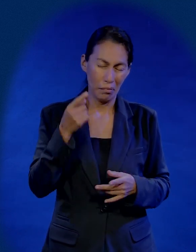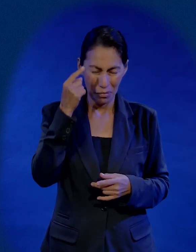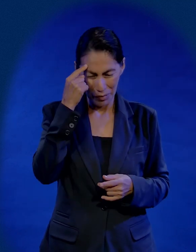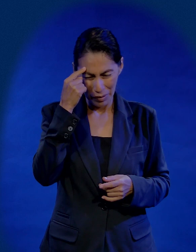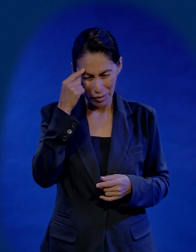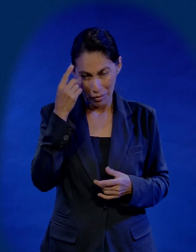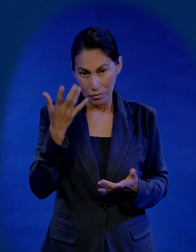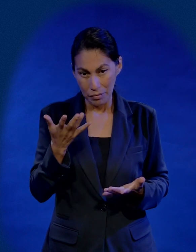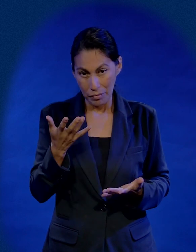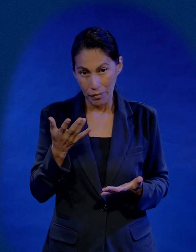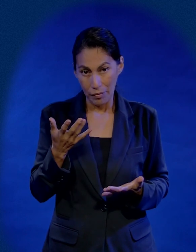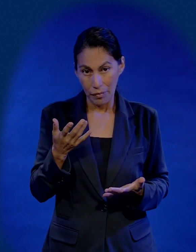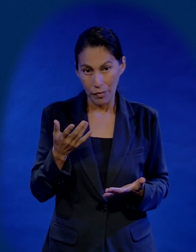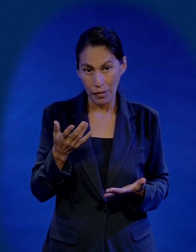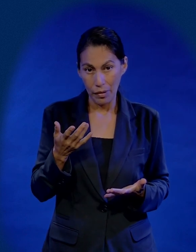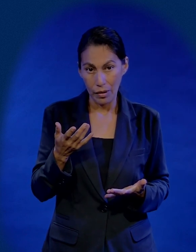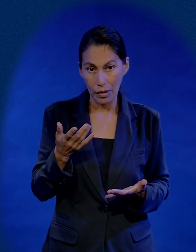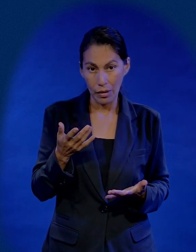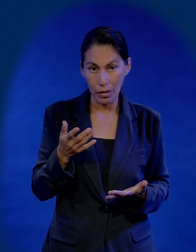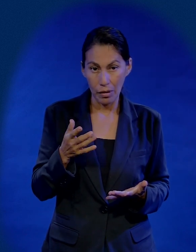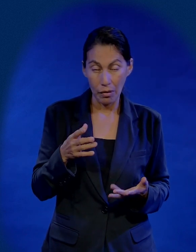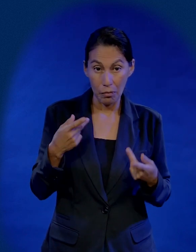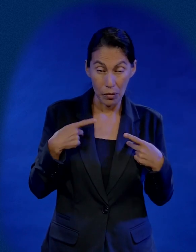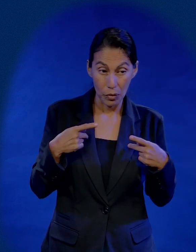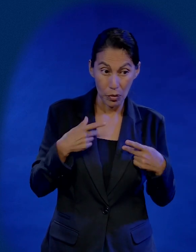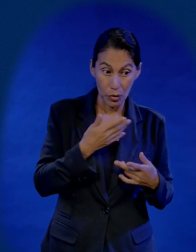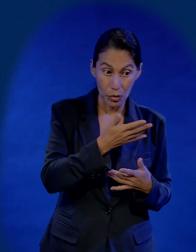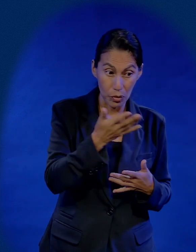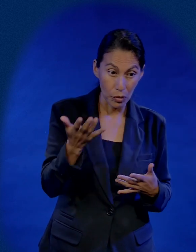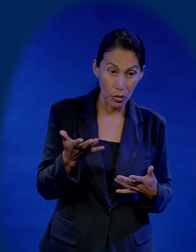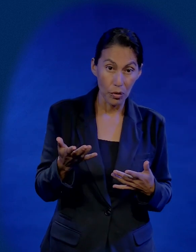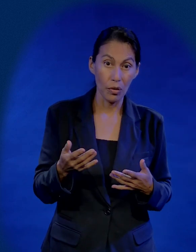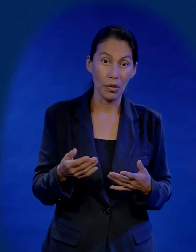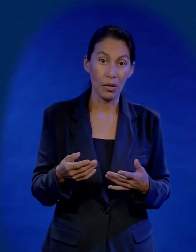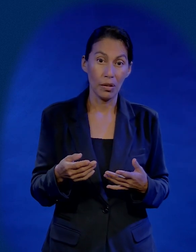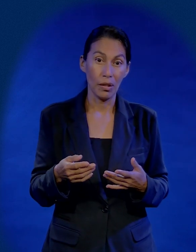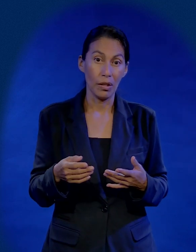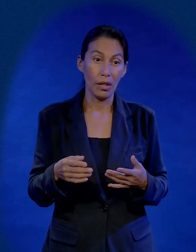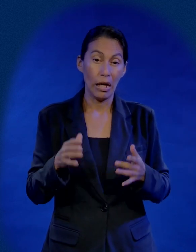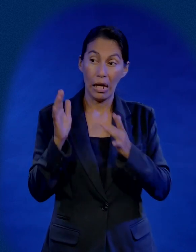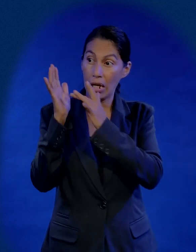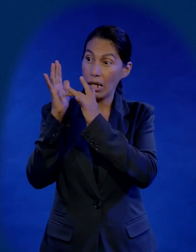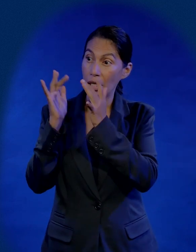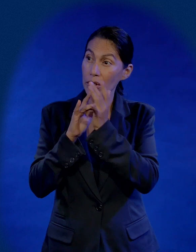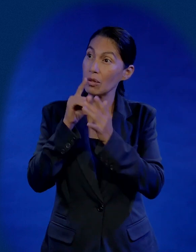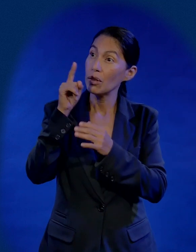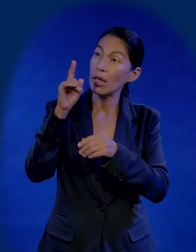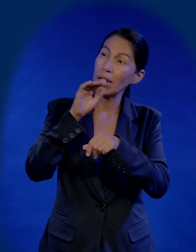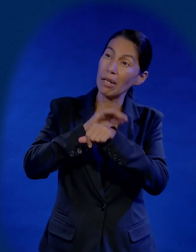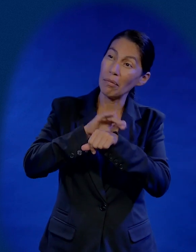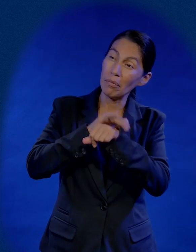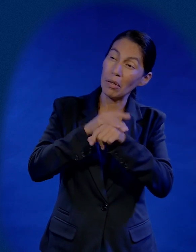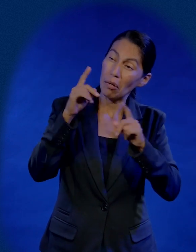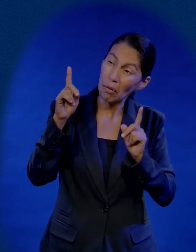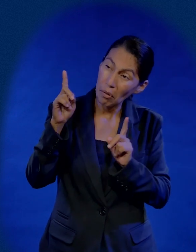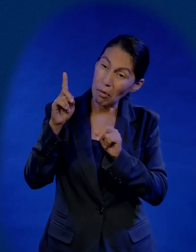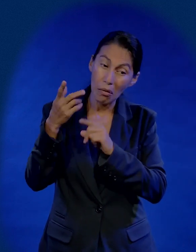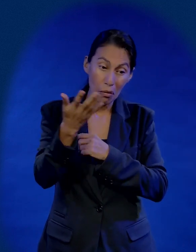y empezó. Usted imagínese a la gente, no era exactamente así, pero era la idea, ¿no? Todos, hasta Judas les inventó un cantito, Jesús, amigo, el